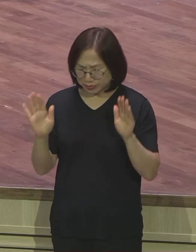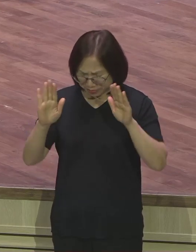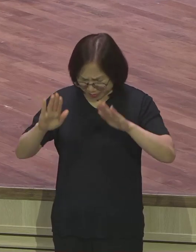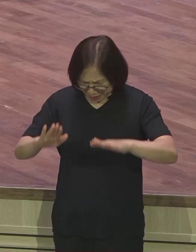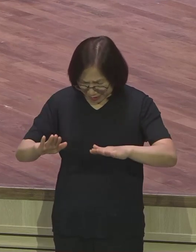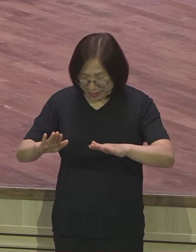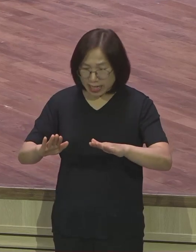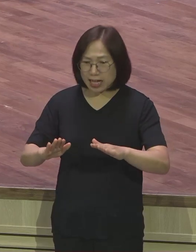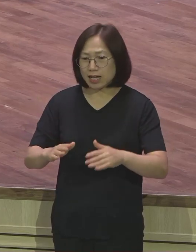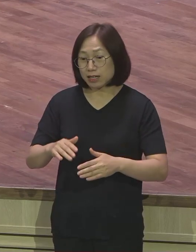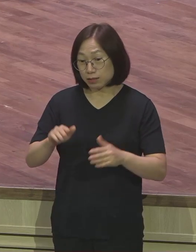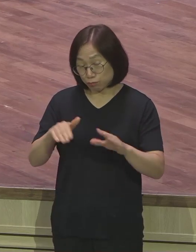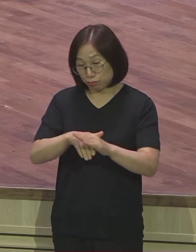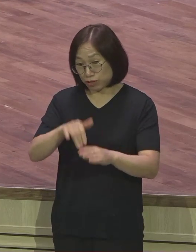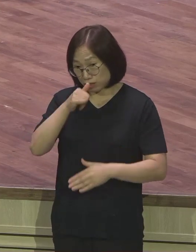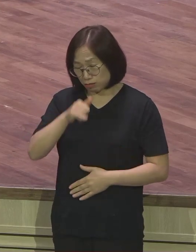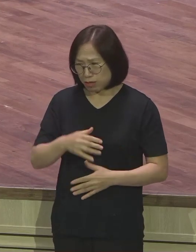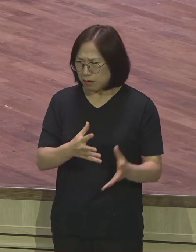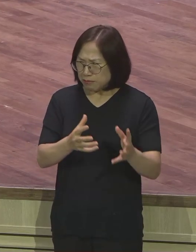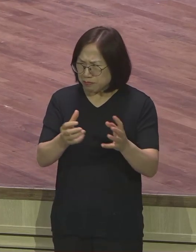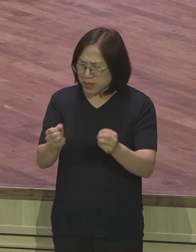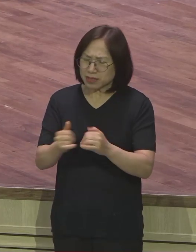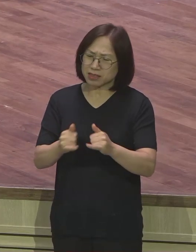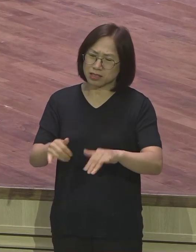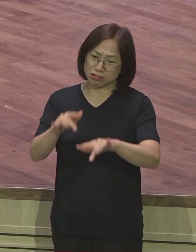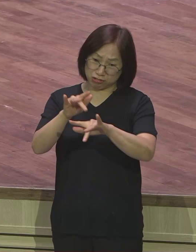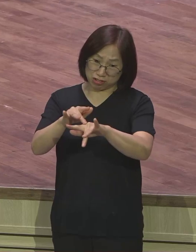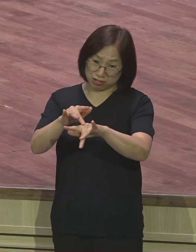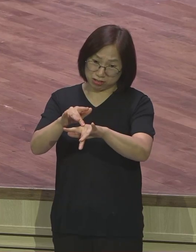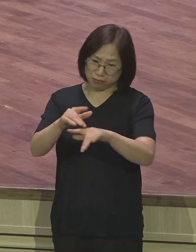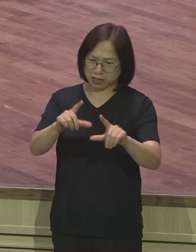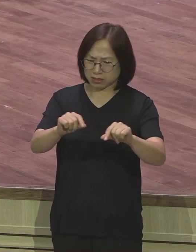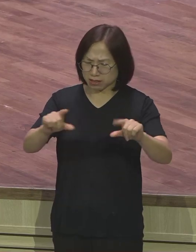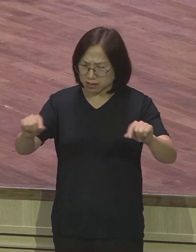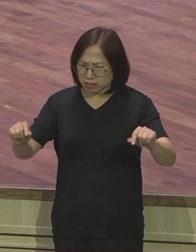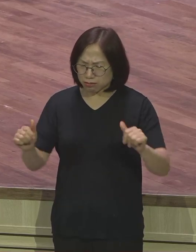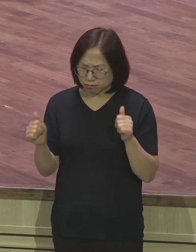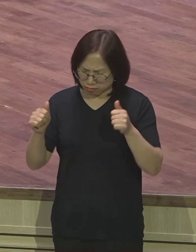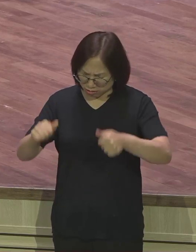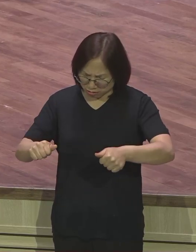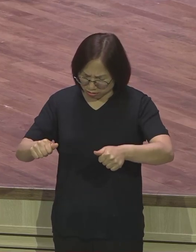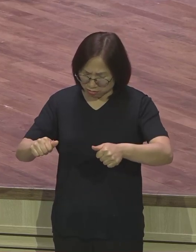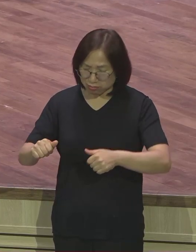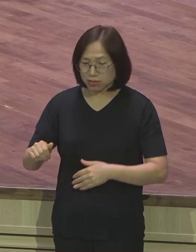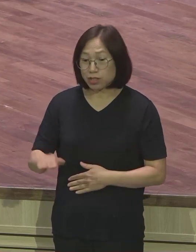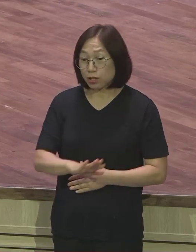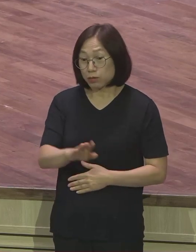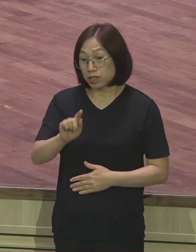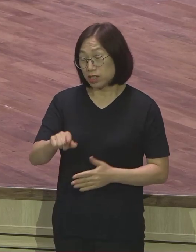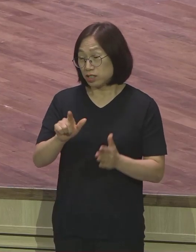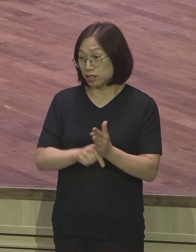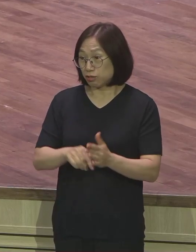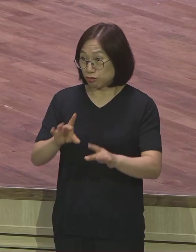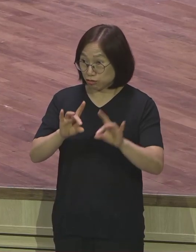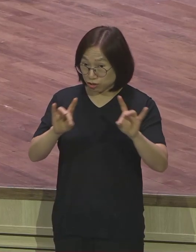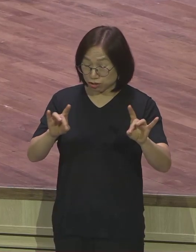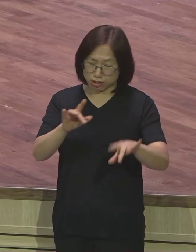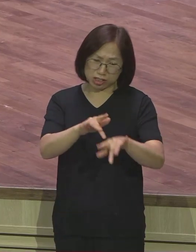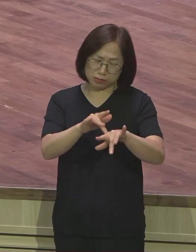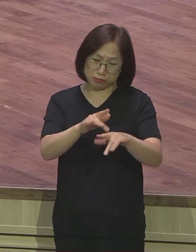귀신 앞에 상을 차리고 절을 했습니다. 그런데 여러분들은 오늘 이 시간에 귀신 앞에 아니라 살아계신 하나님 앞에